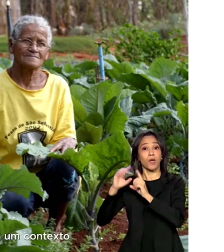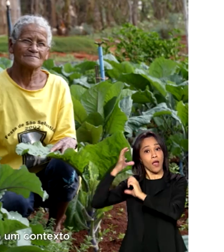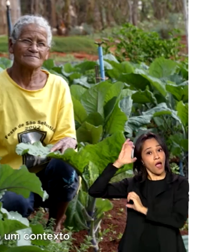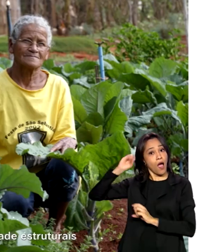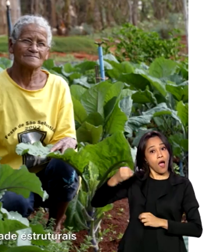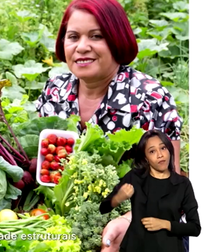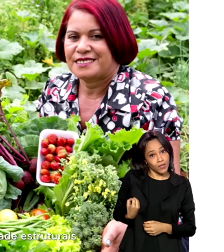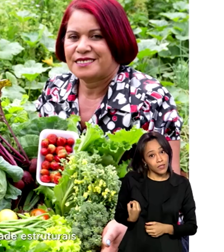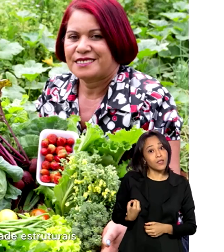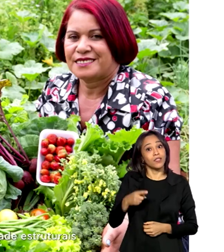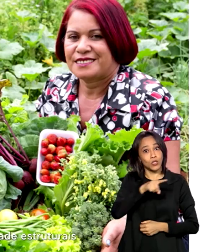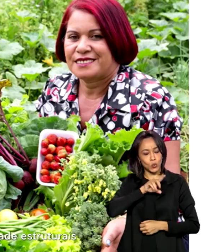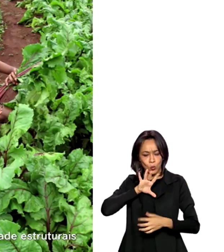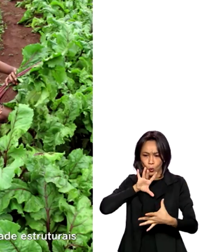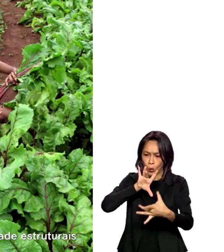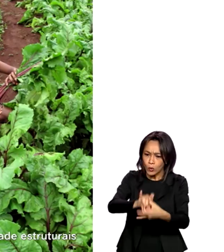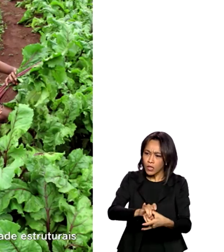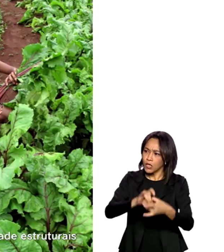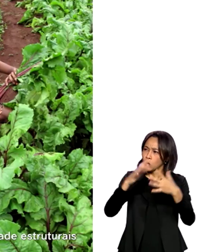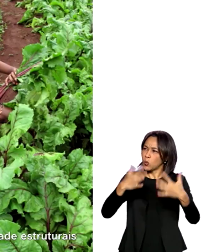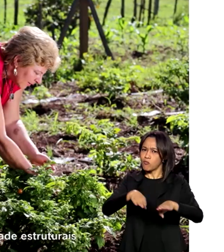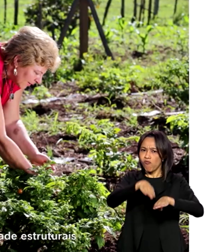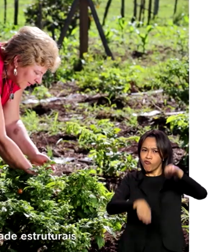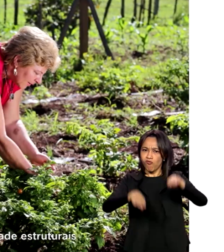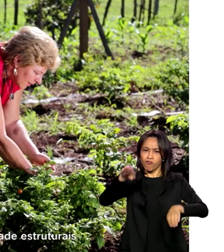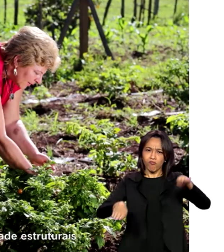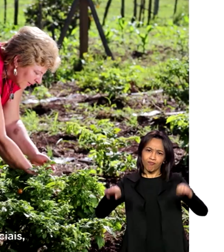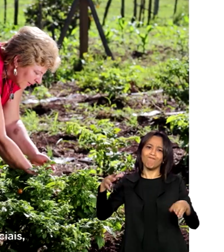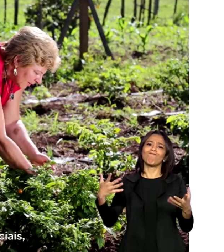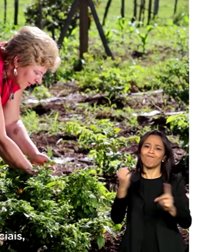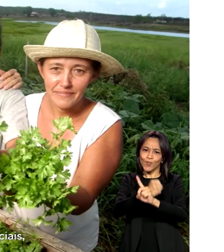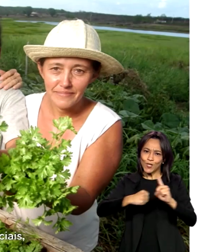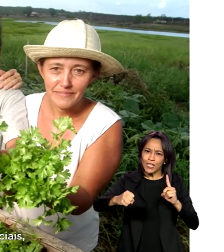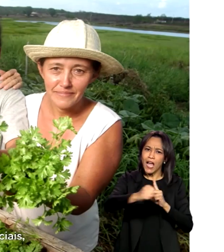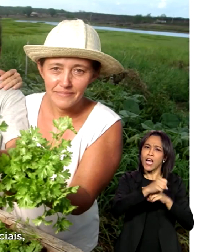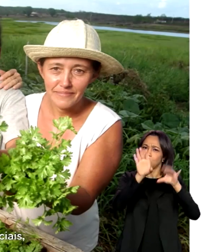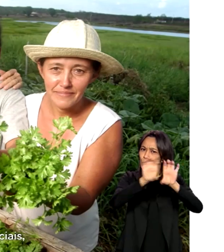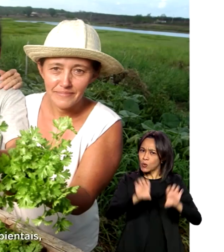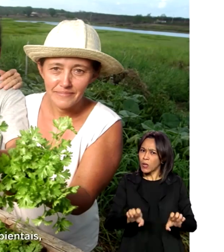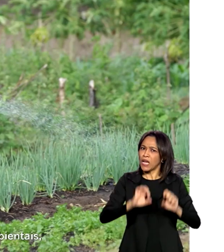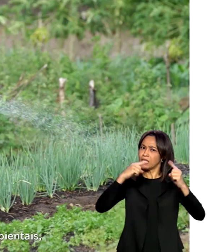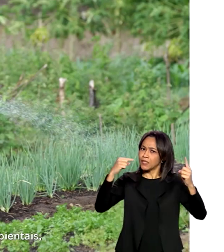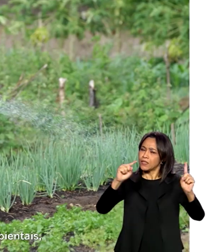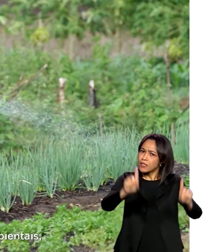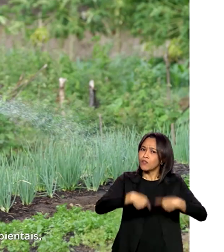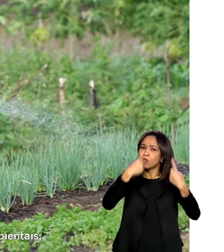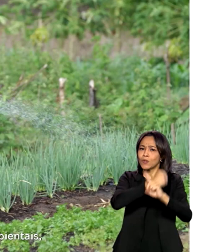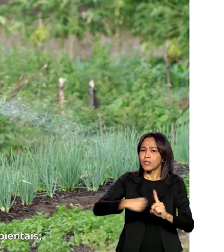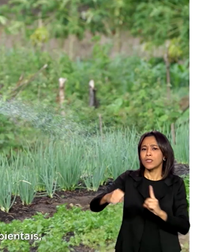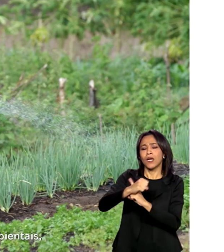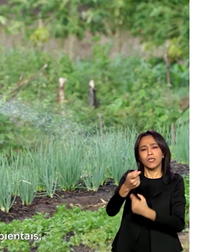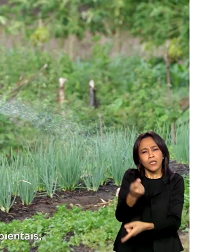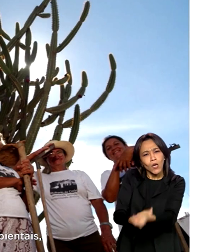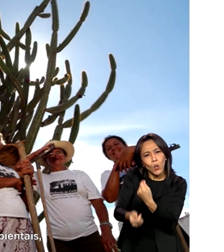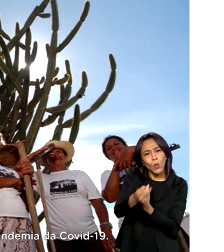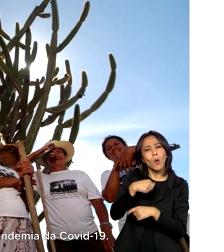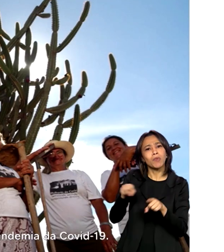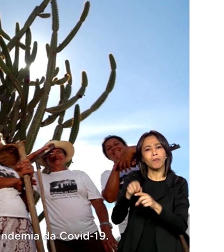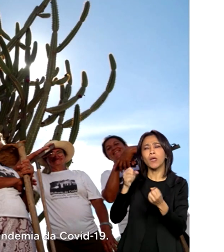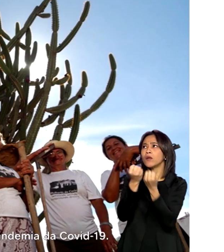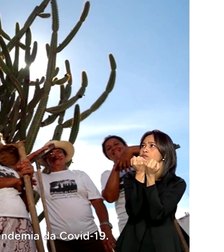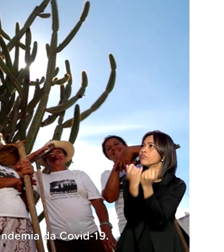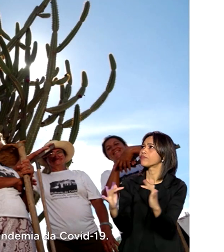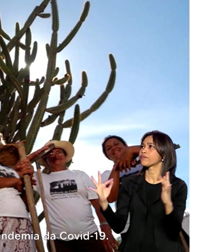Em um contexto complexo de desigualdades estruturais e desafios sociais, econômicos e ambientais,